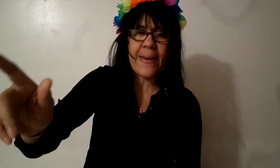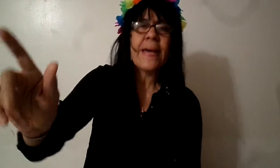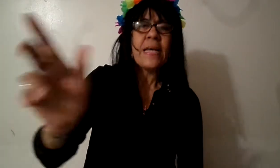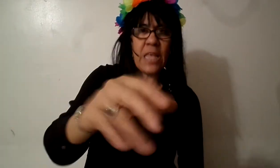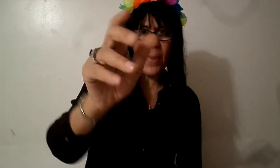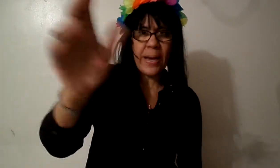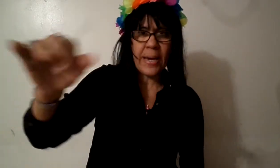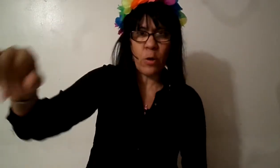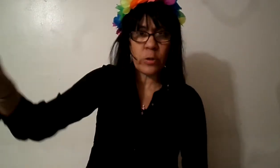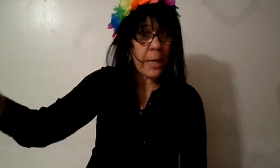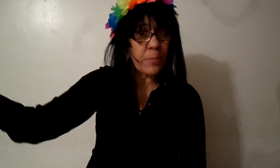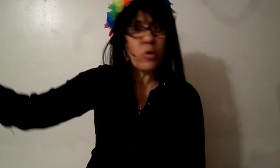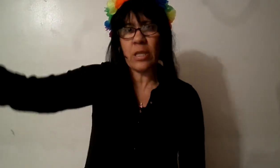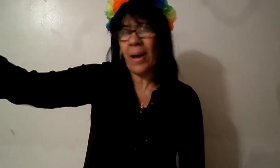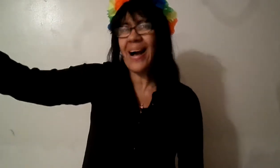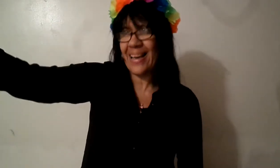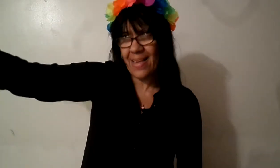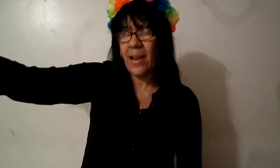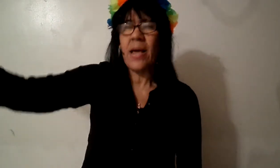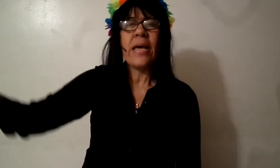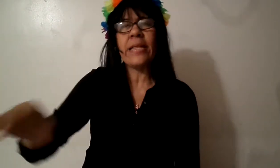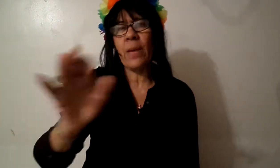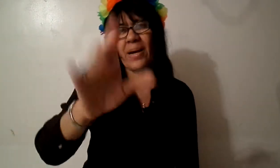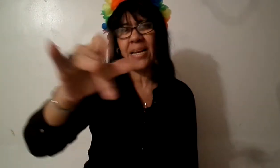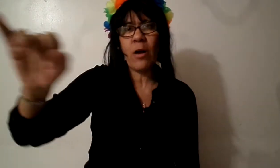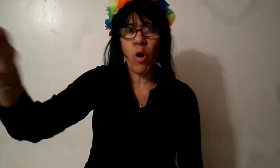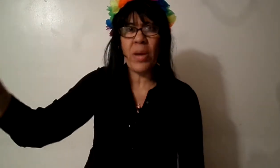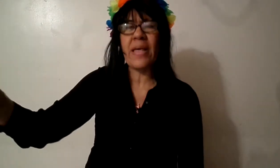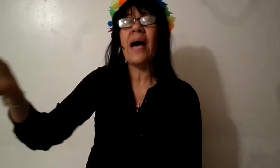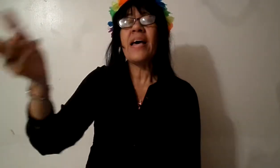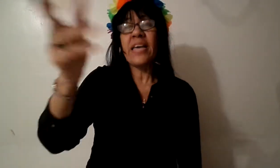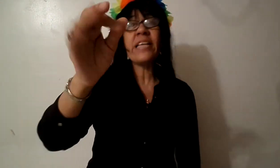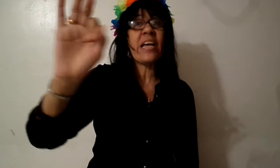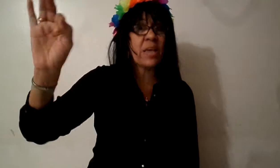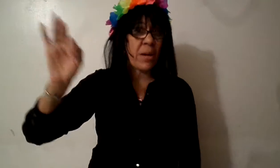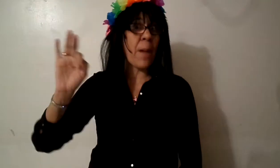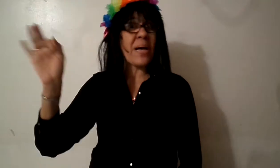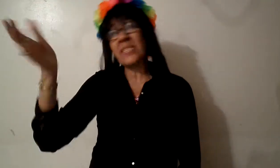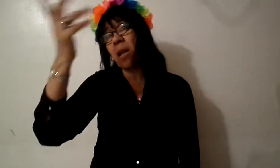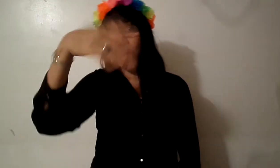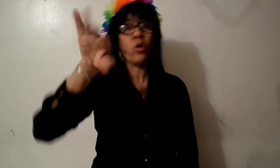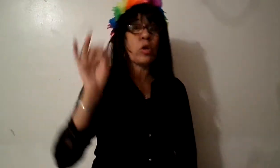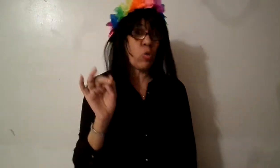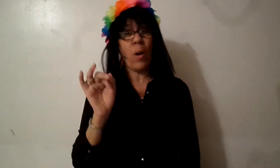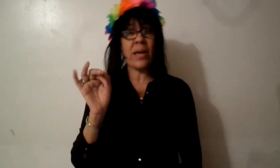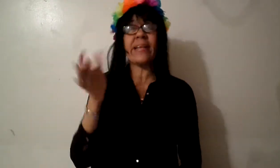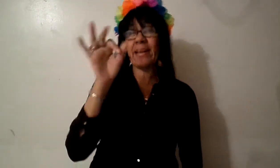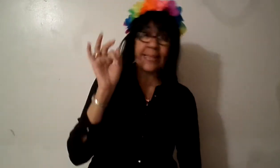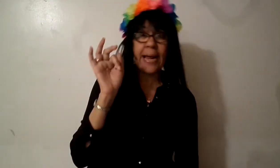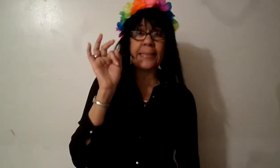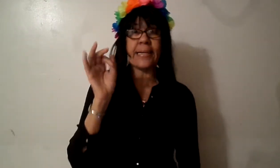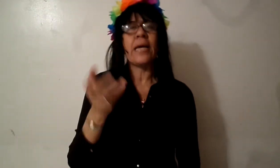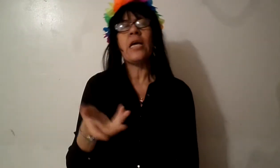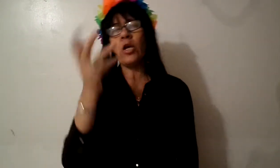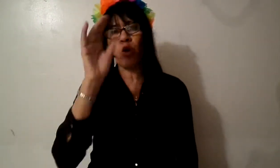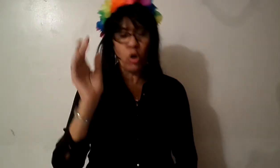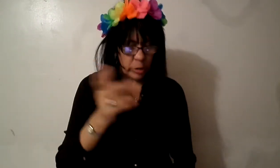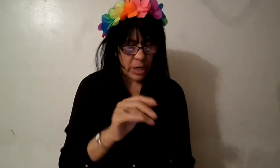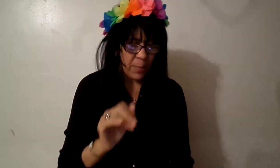te paguen el hotel donde te vas a quedar y te paguen las comidas y te lleven a pasear por donde tú vas y te retraten y todos lo tiran para